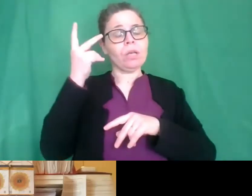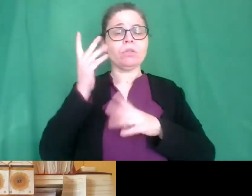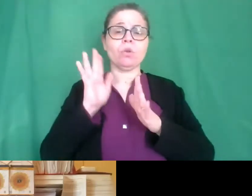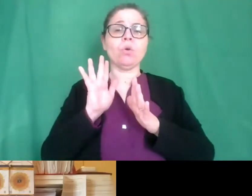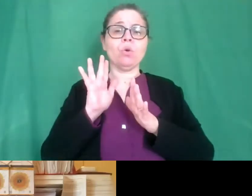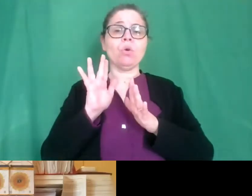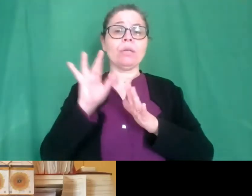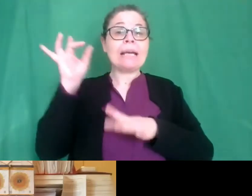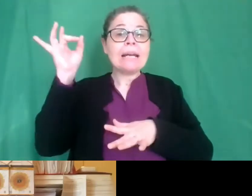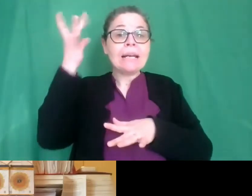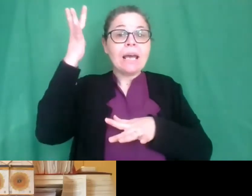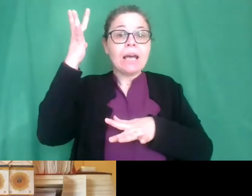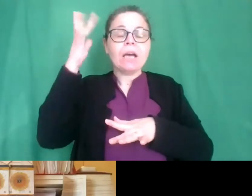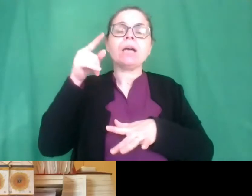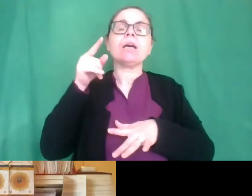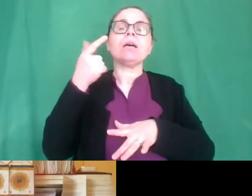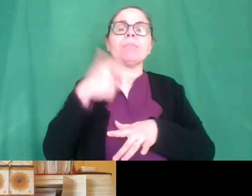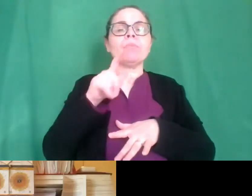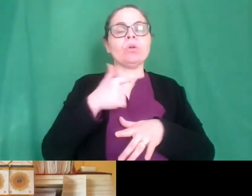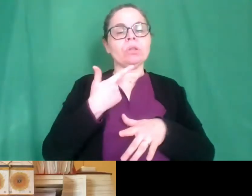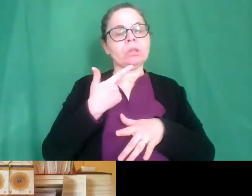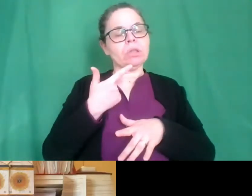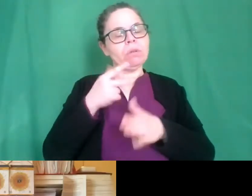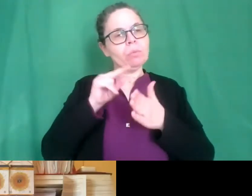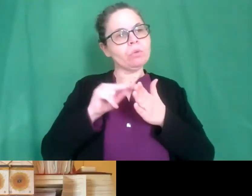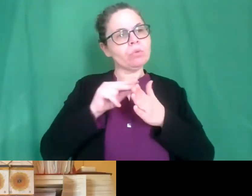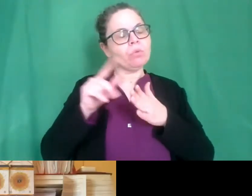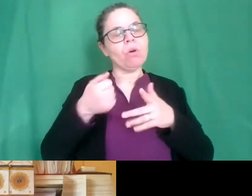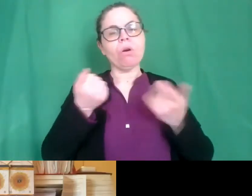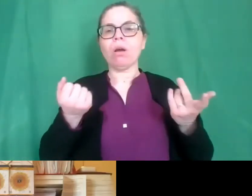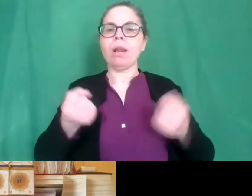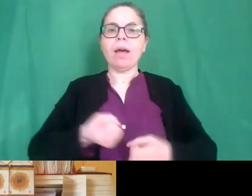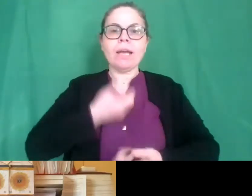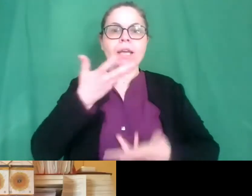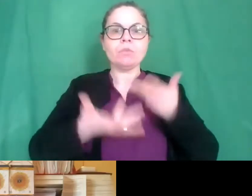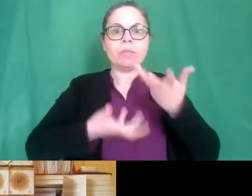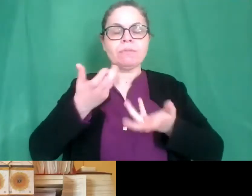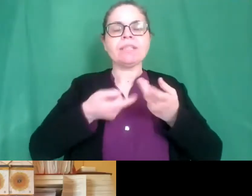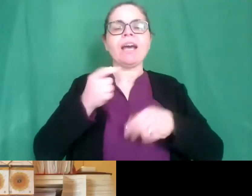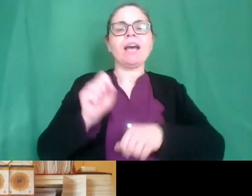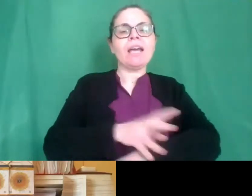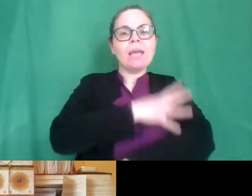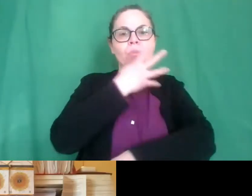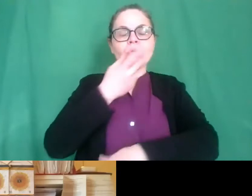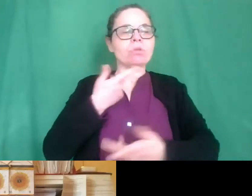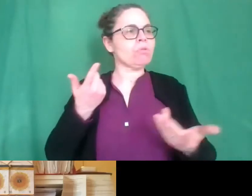andare a scuola di espressività e di emozioni non è tutti da tutti e tutti i giorni quindi desidero